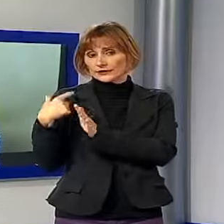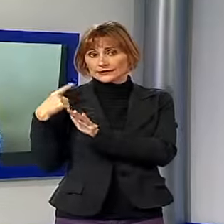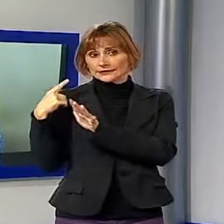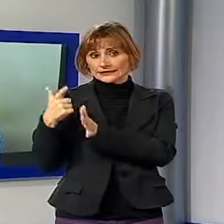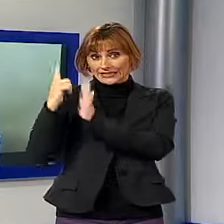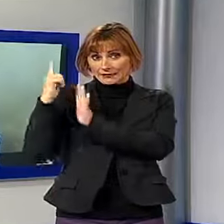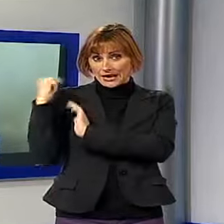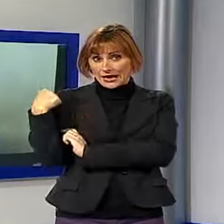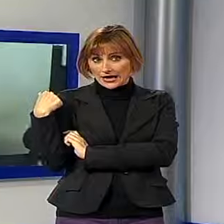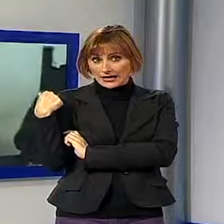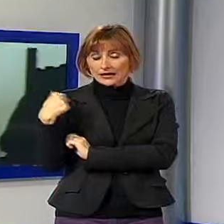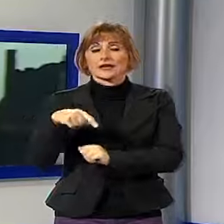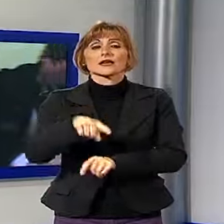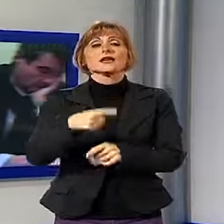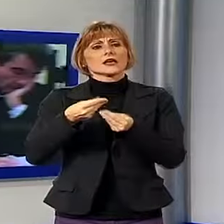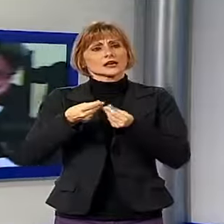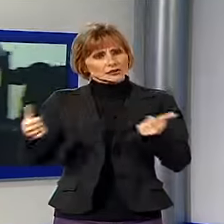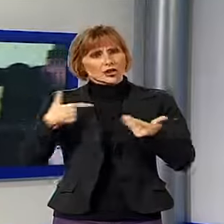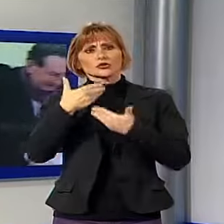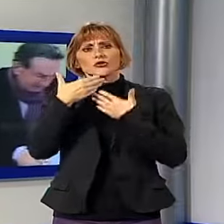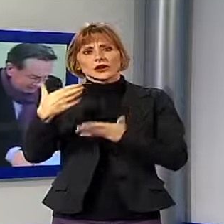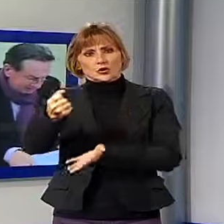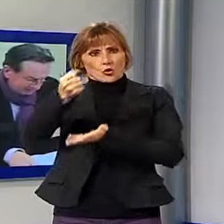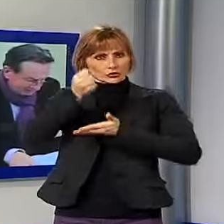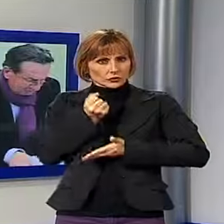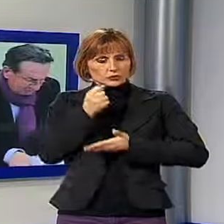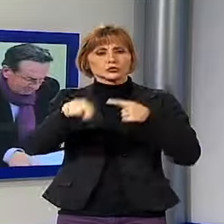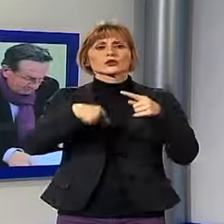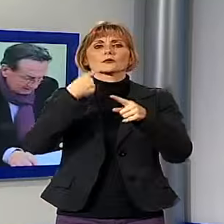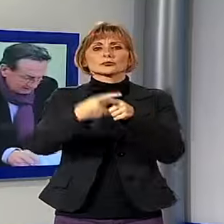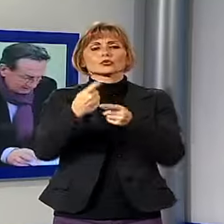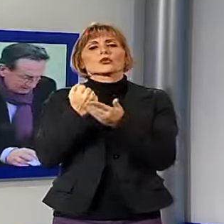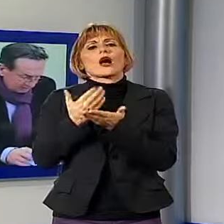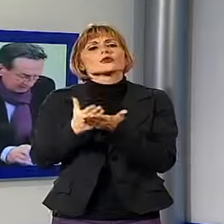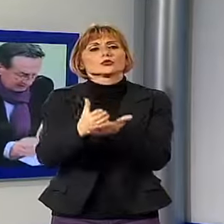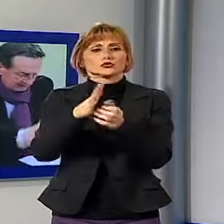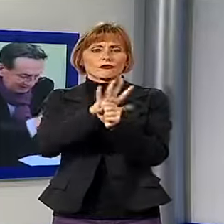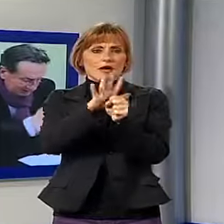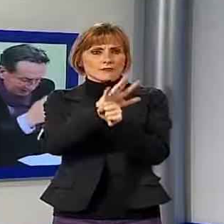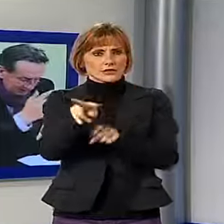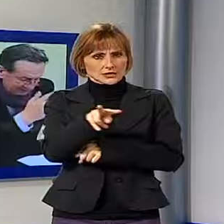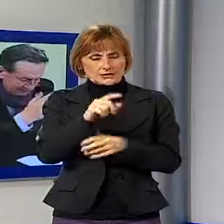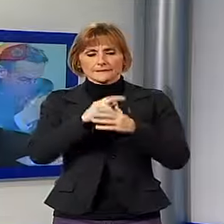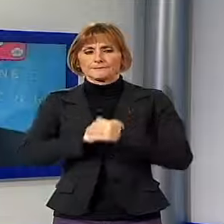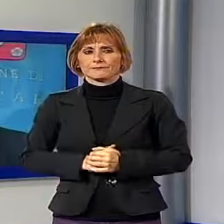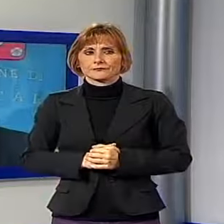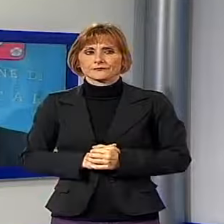risolto con dei contributi e dei supporti alle famiglie interessate. Occorre fare squadra, lo abbiamo